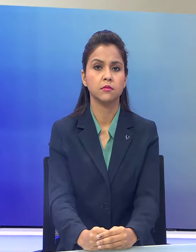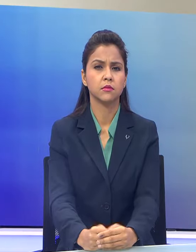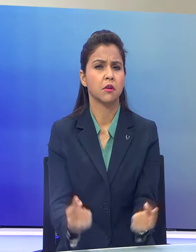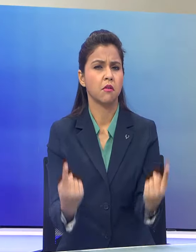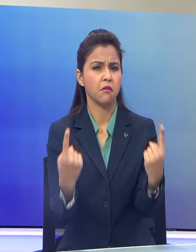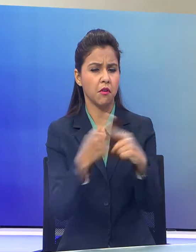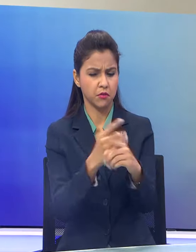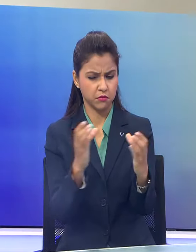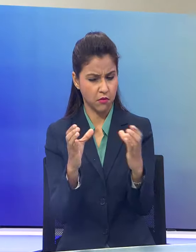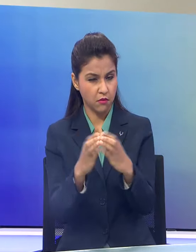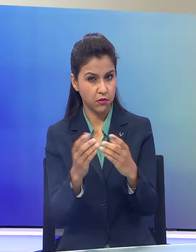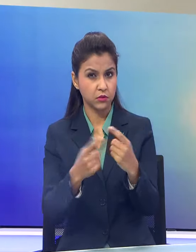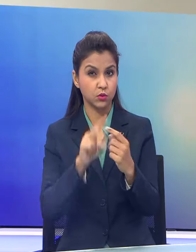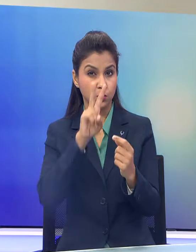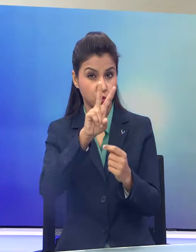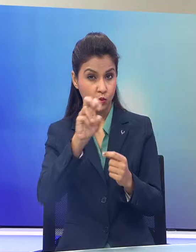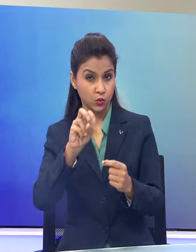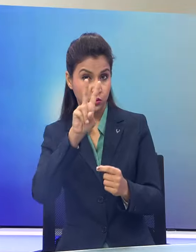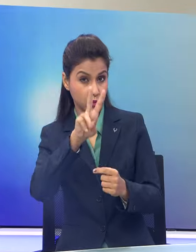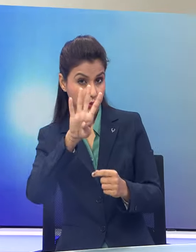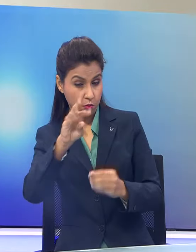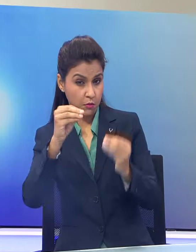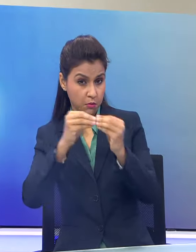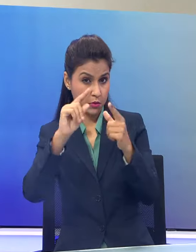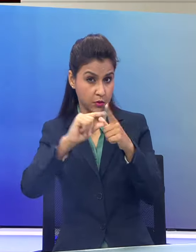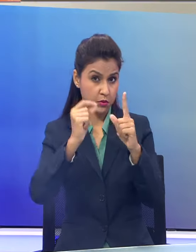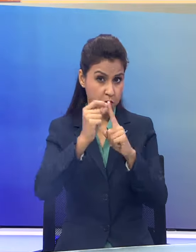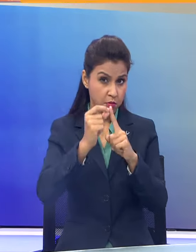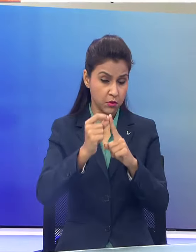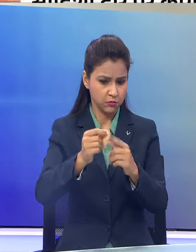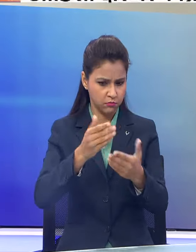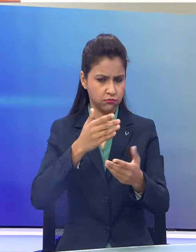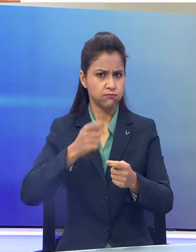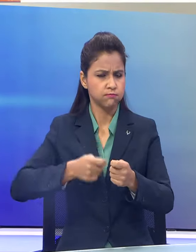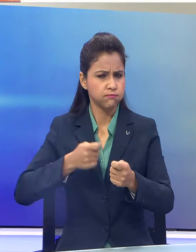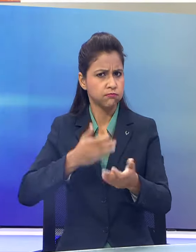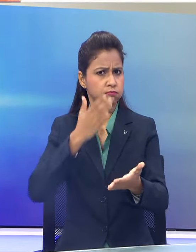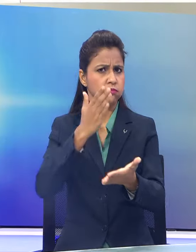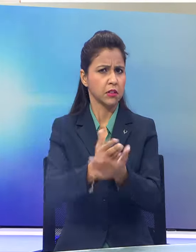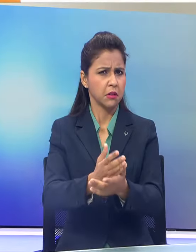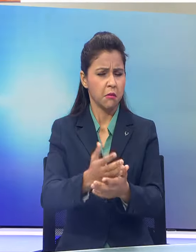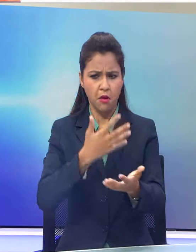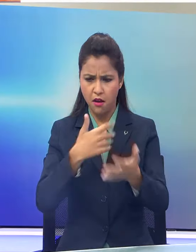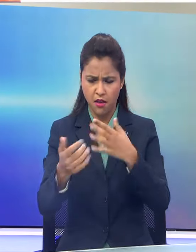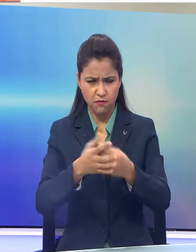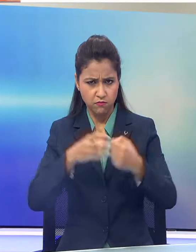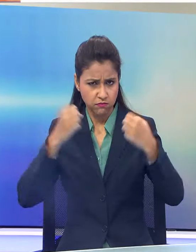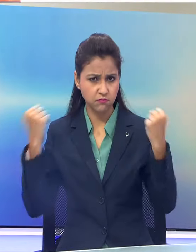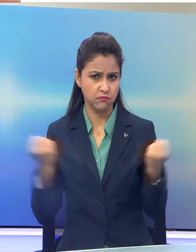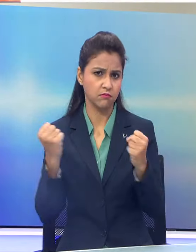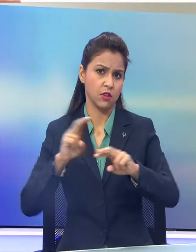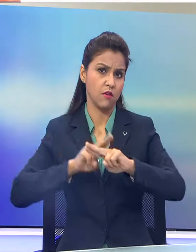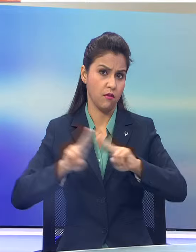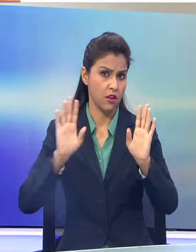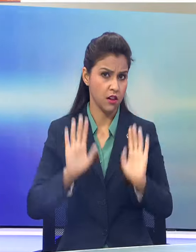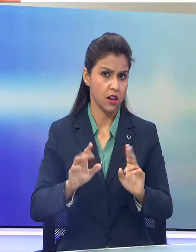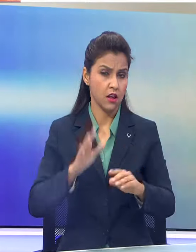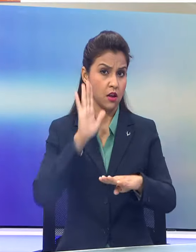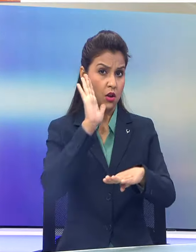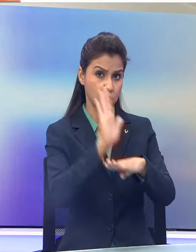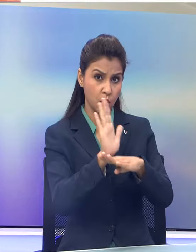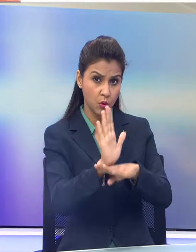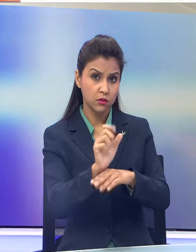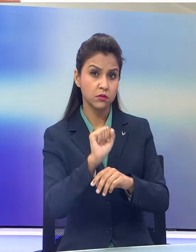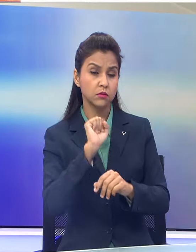विपक्ष की भी दोवजार चॉबिस में बीजेपी की जीत के रत को रोकने के लिए कोई कोर कसर नहीं छोड़ रहा कॉंग्रिस